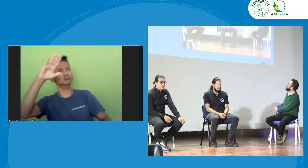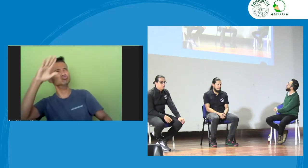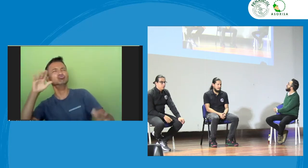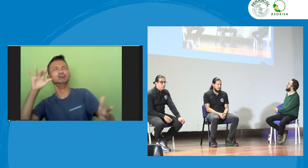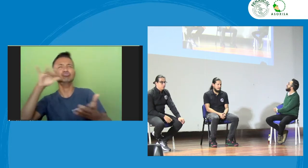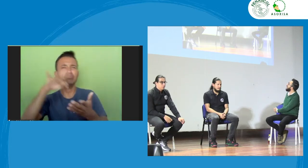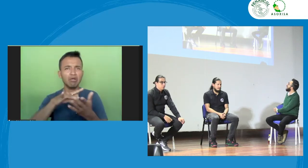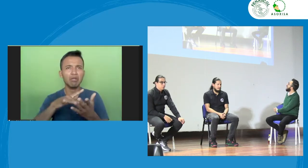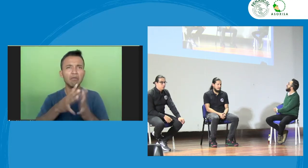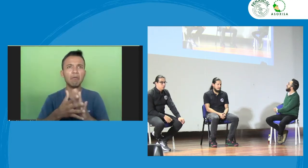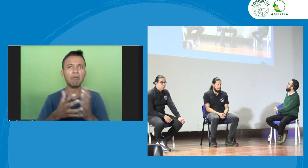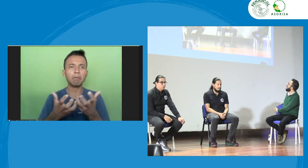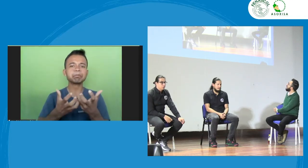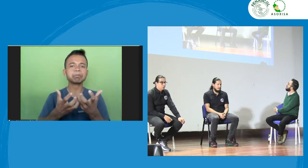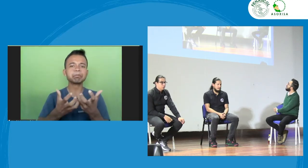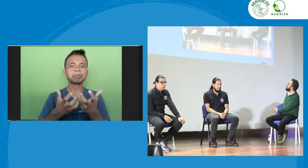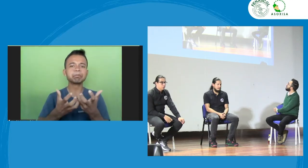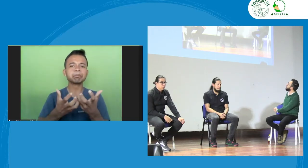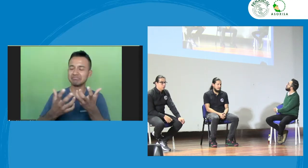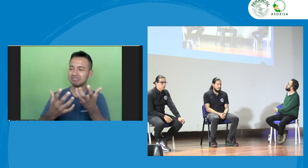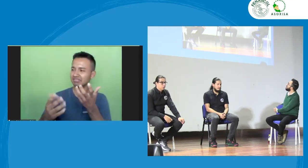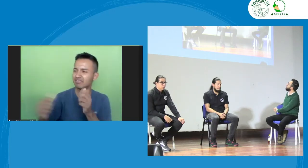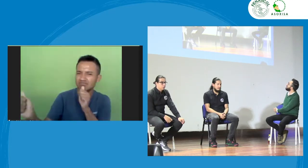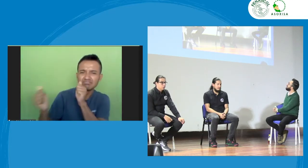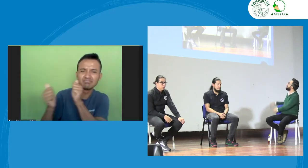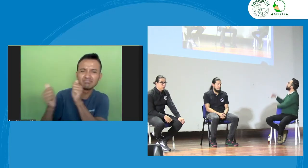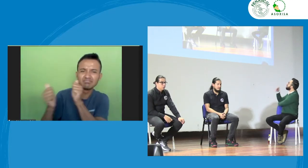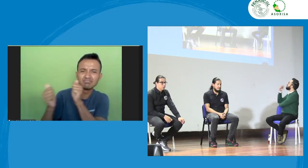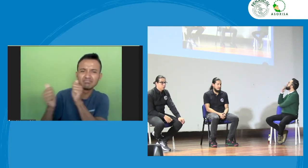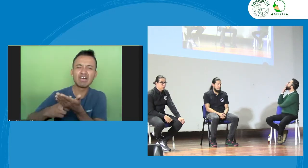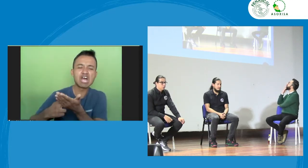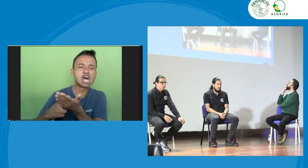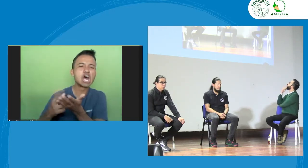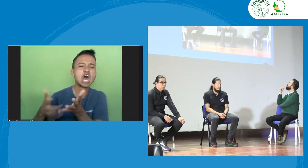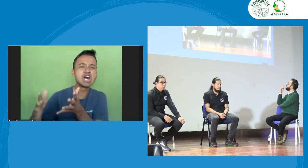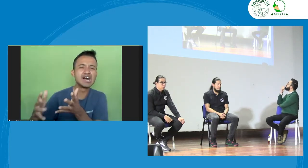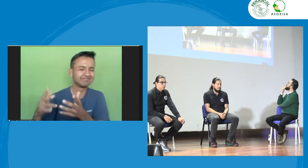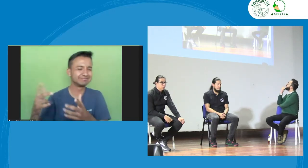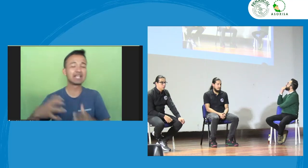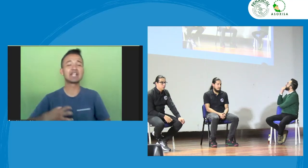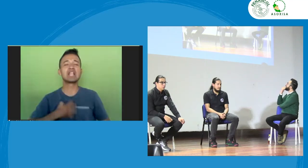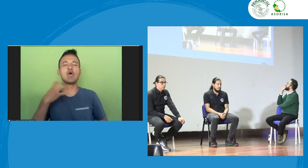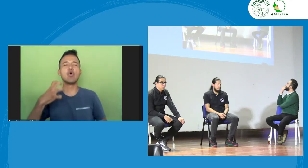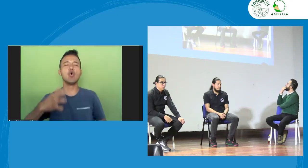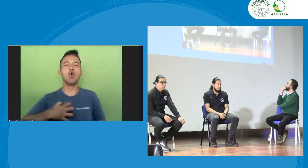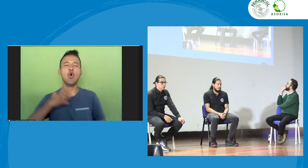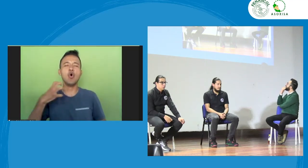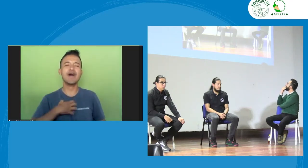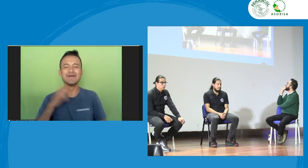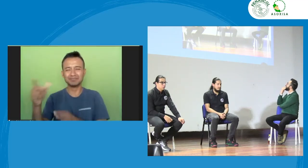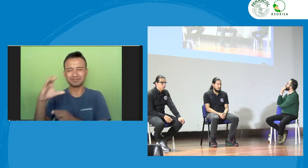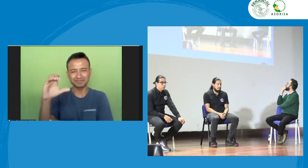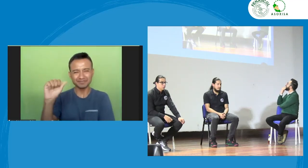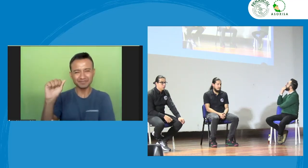había dos personas que conocían muy bien la lengua de señas que eran muy buenos intérpretes y otras tres personas que no